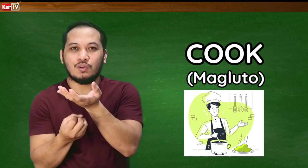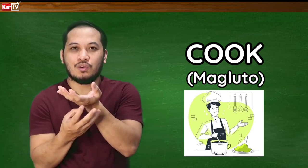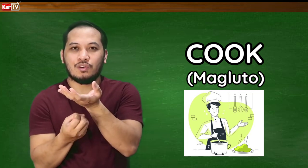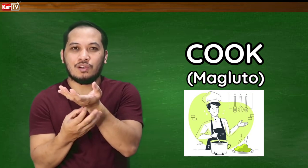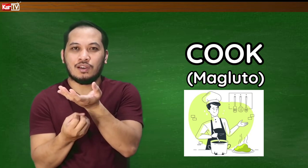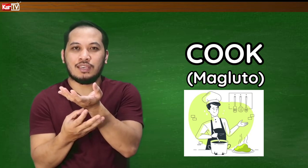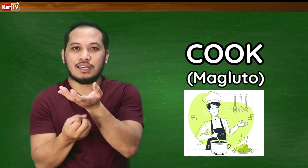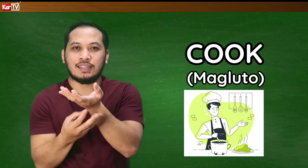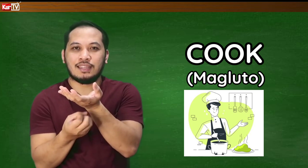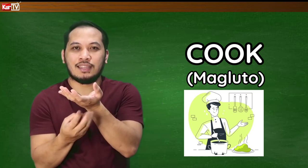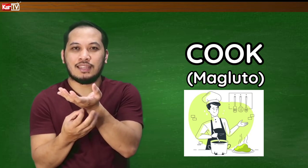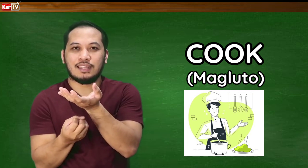Ayan.